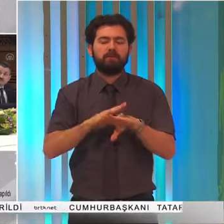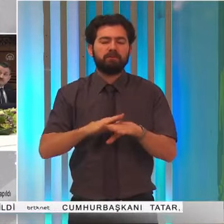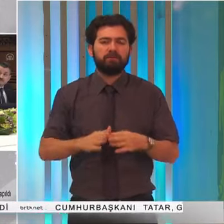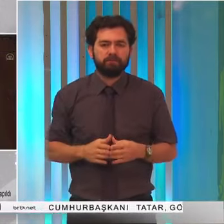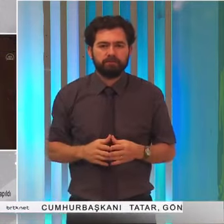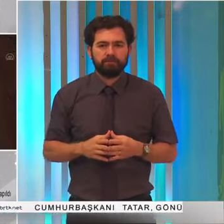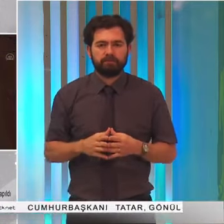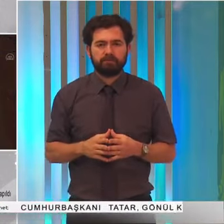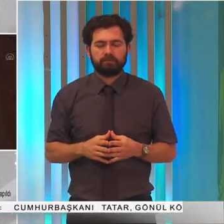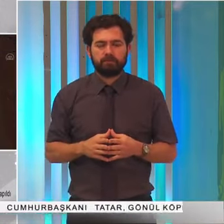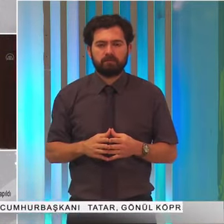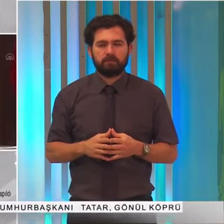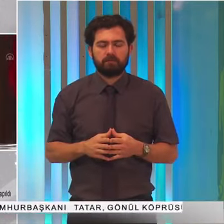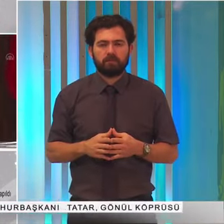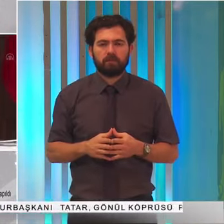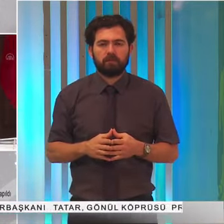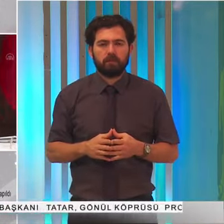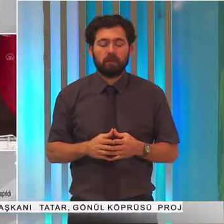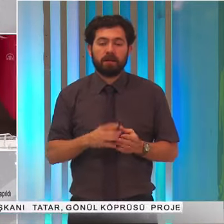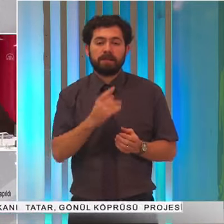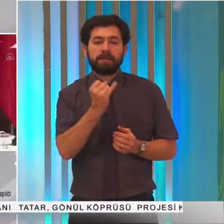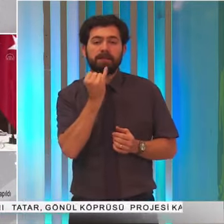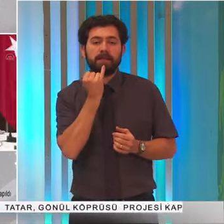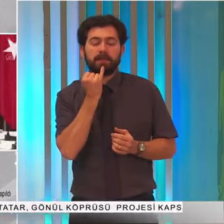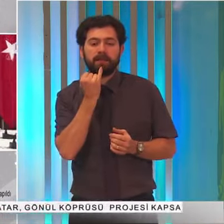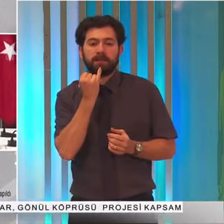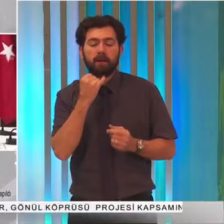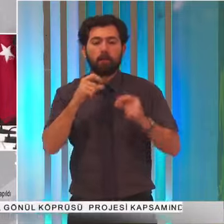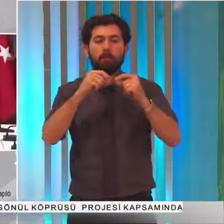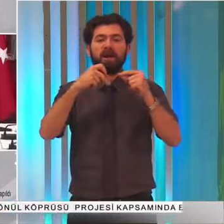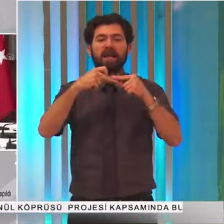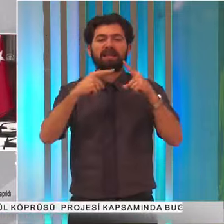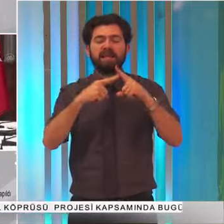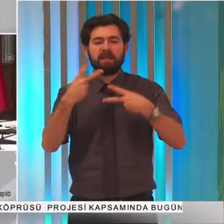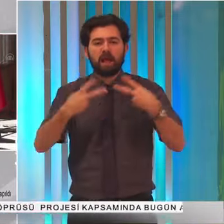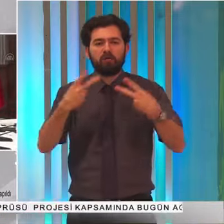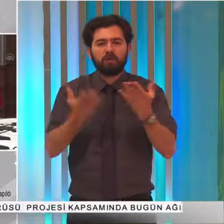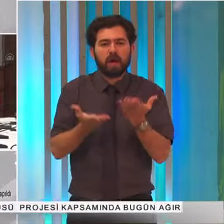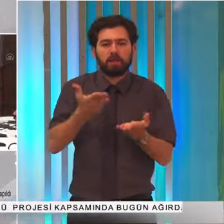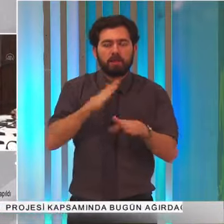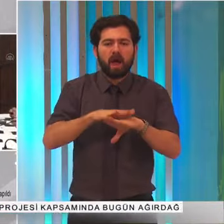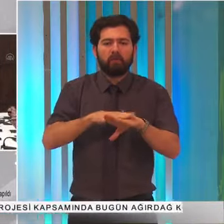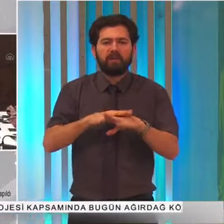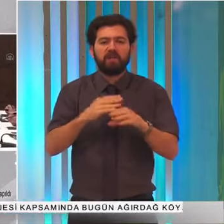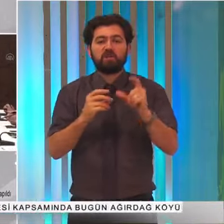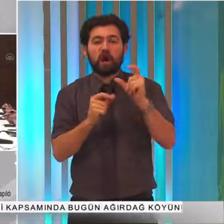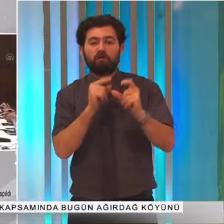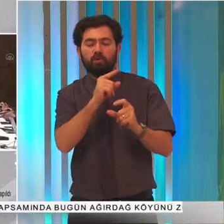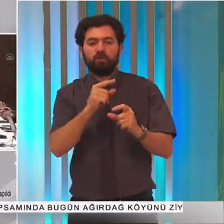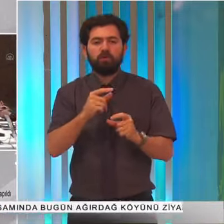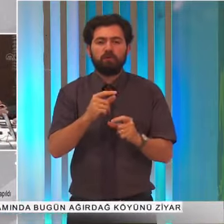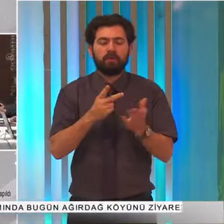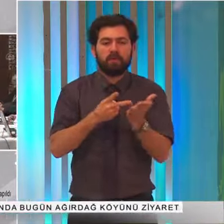bir araya geldi. Temaslarını Berete'ye değerlendiren Çavuşoğlu tarımsal sulama